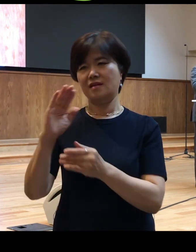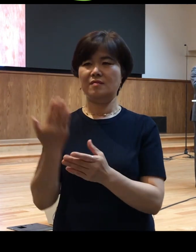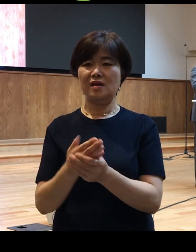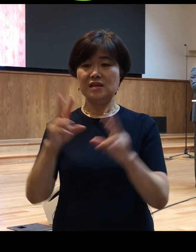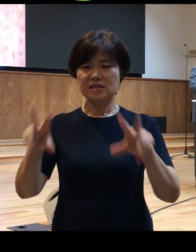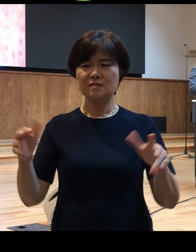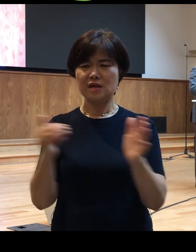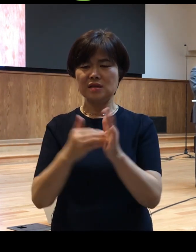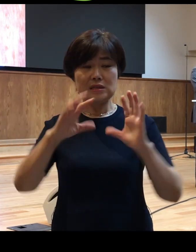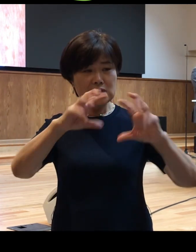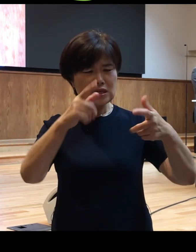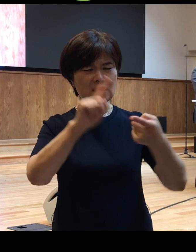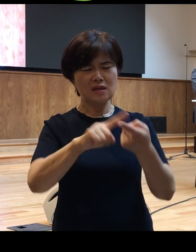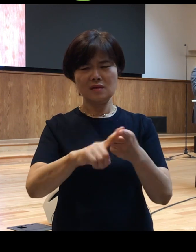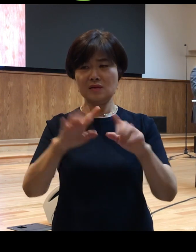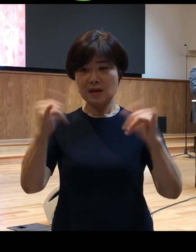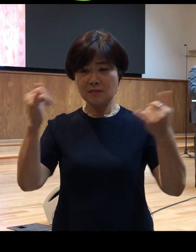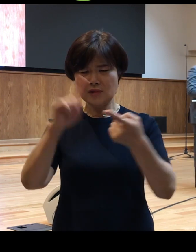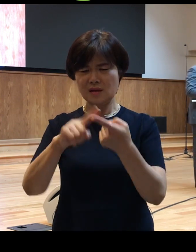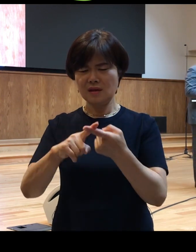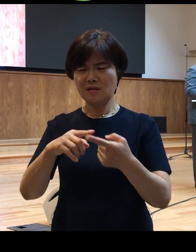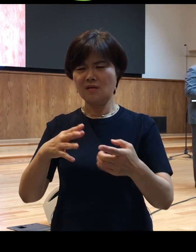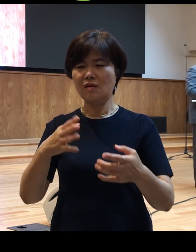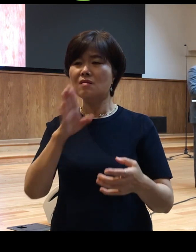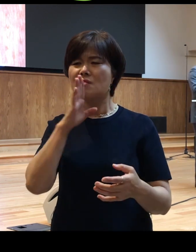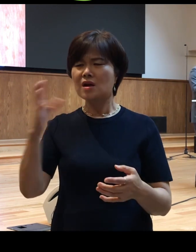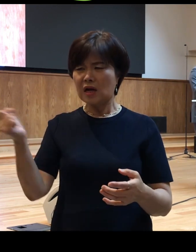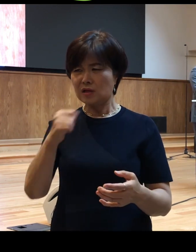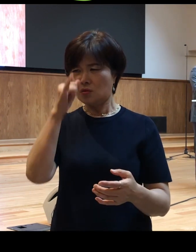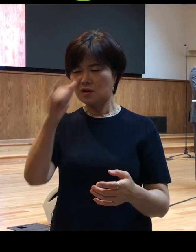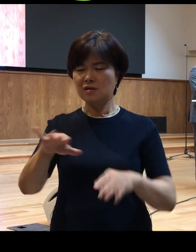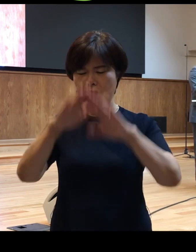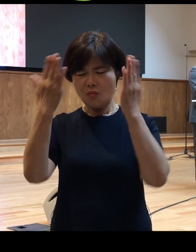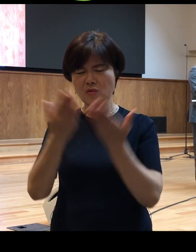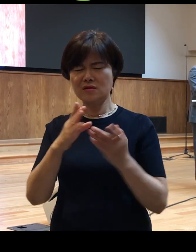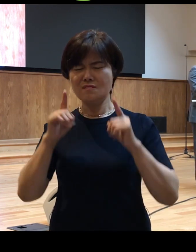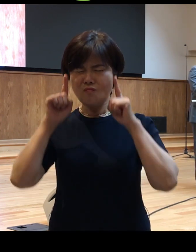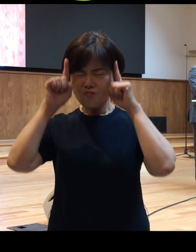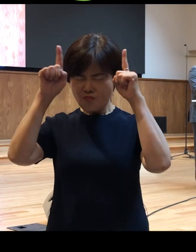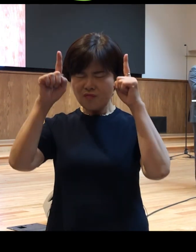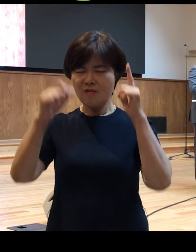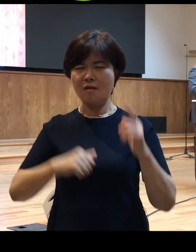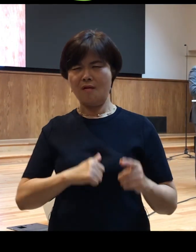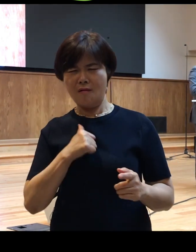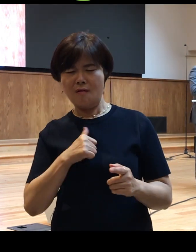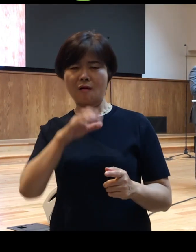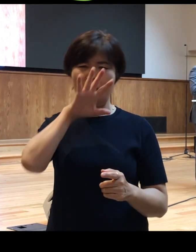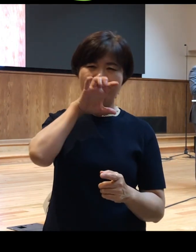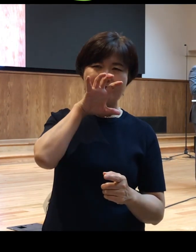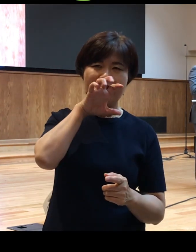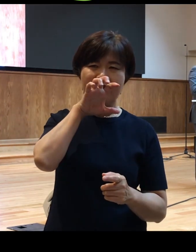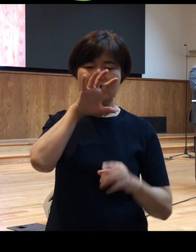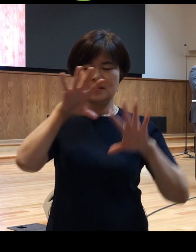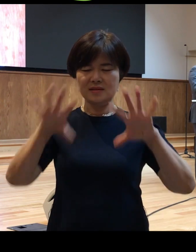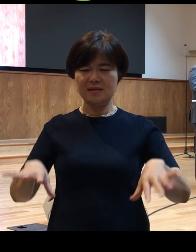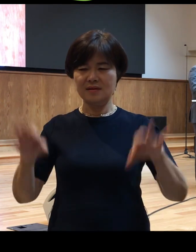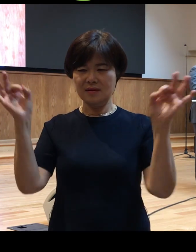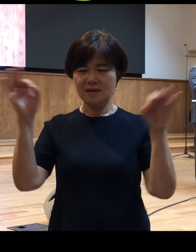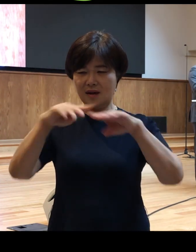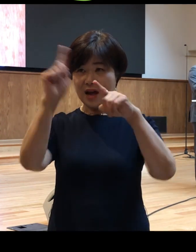향해서 사람들을 향해서 품고 있었던 그 모든 분노와 원망이 한순간에 눈녹듯이